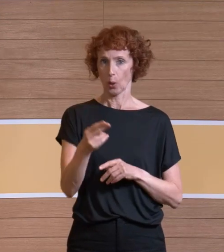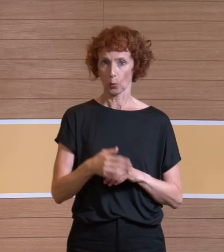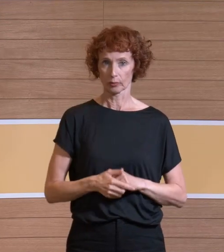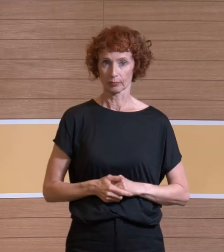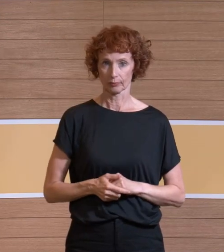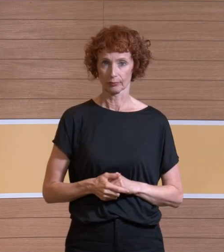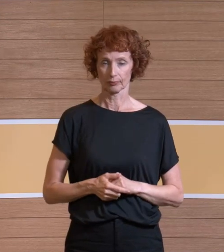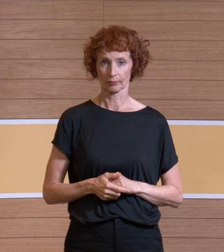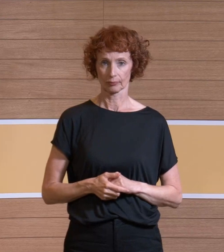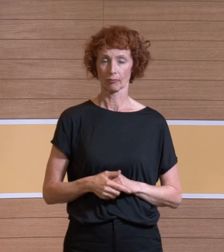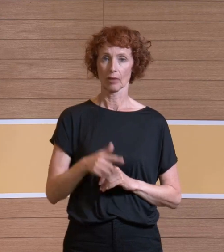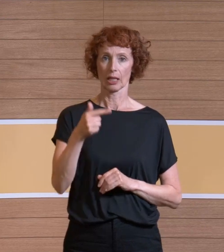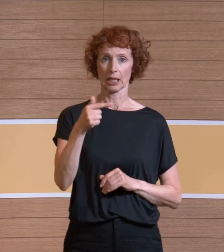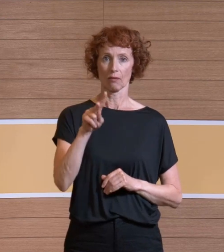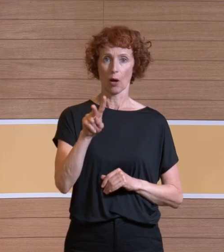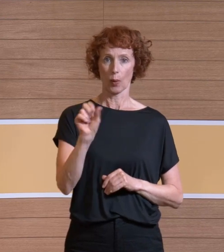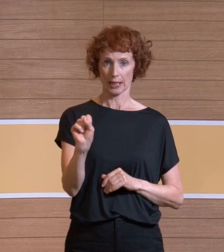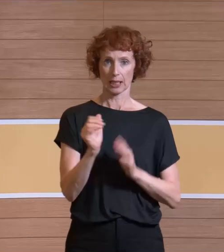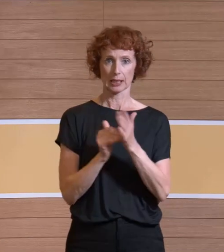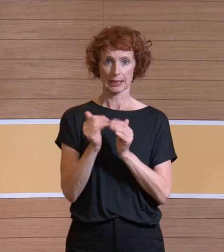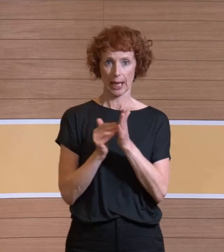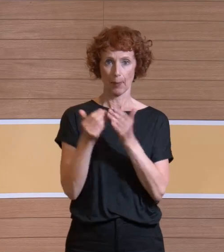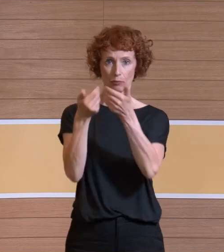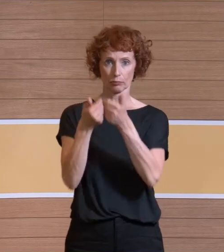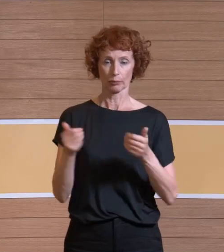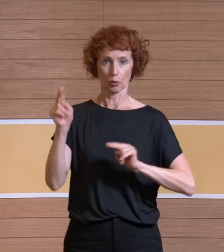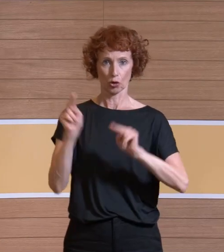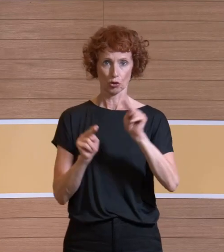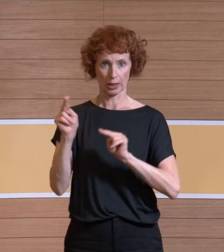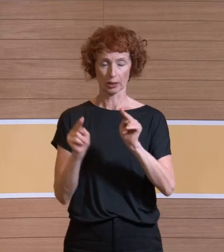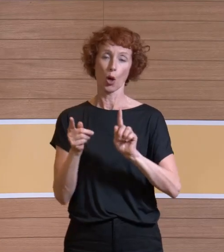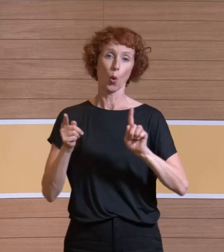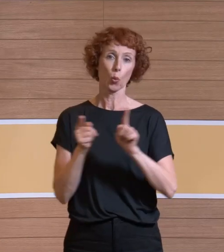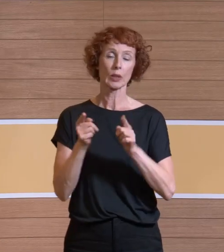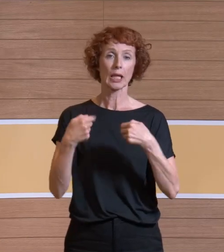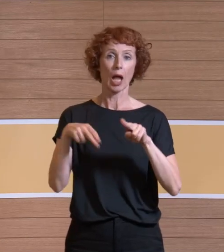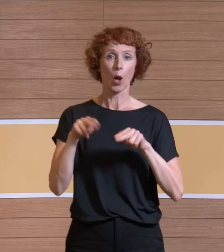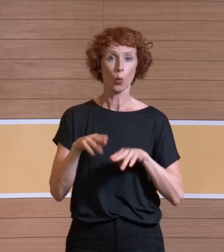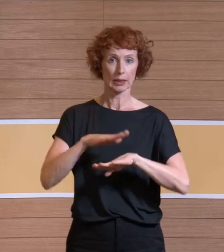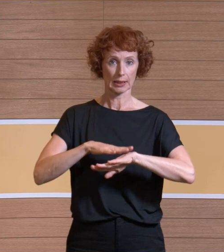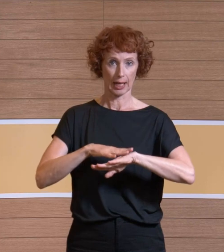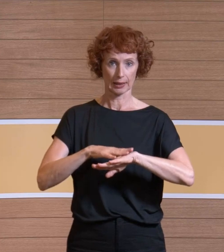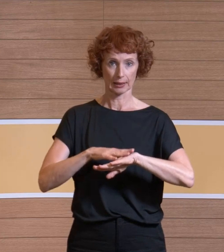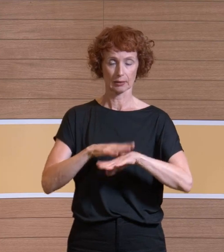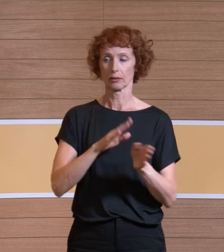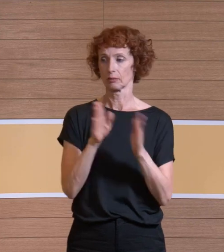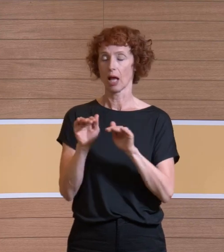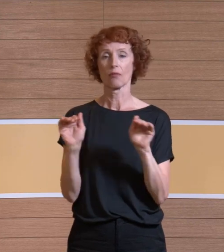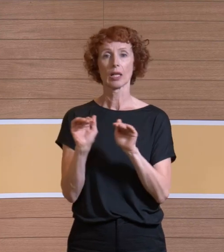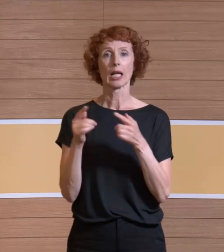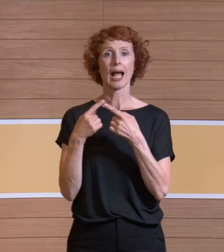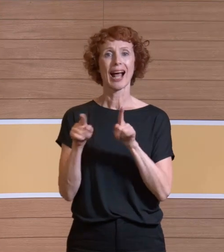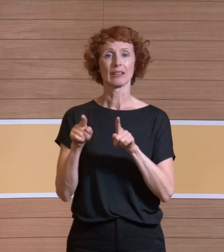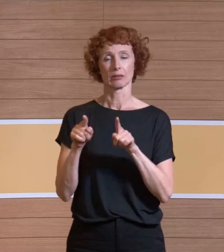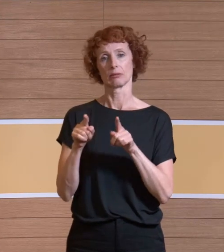da haben wir die THV-Systeme aufgeteilt, nämlich in solche, die eine besonders kurze Erholzeit hatten und die verglichen mit diesen Systemen, die eine